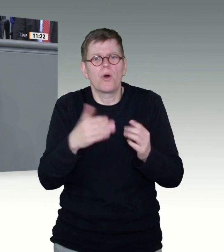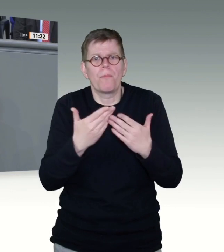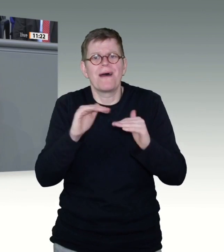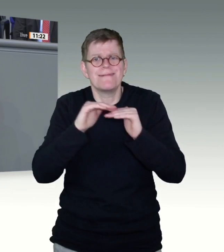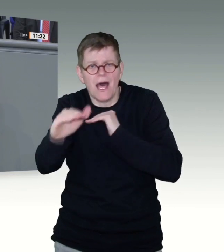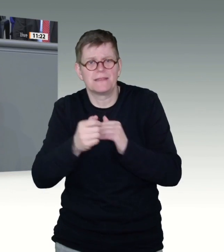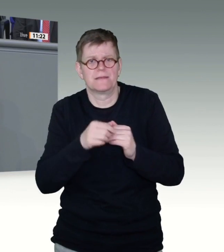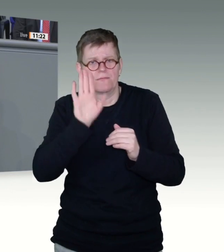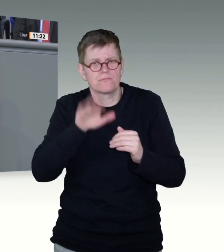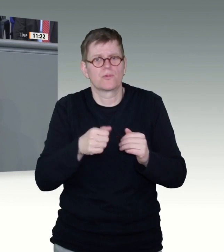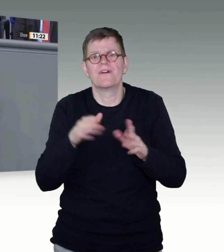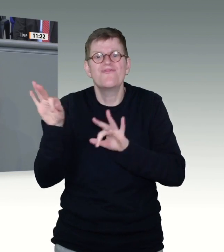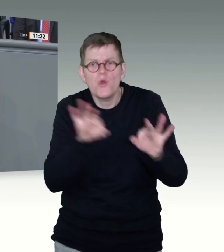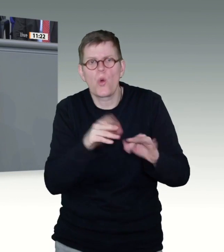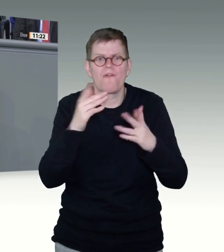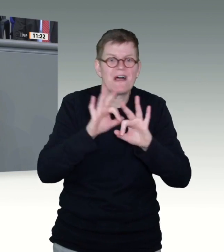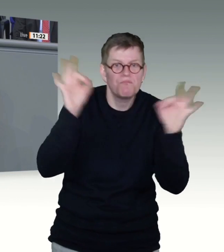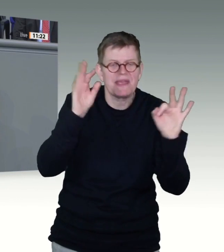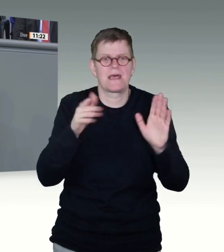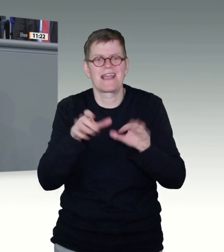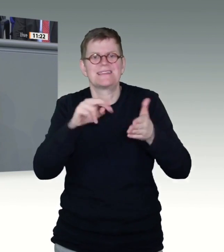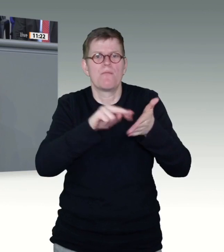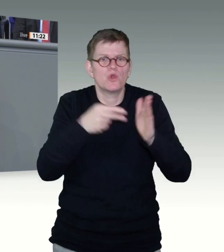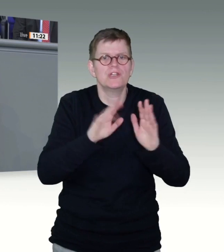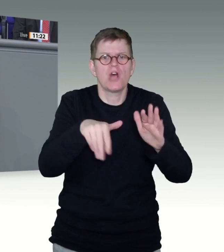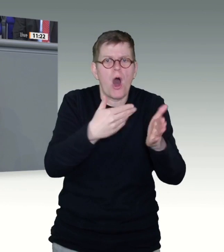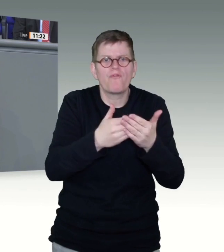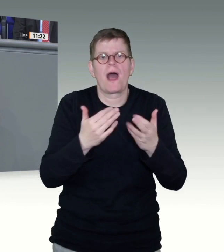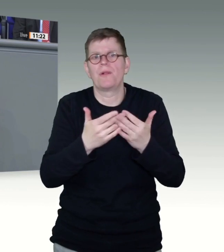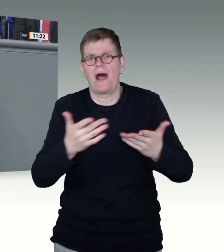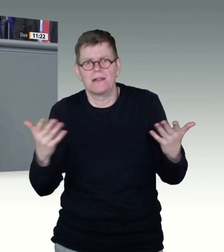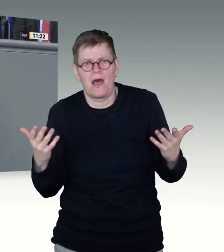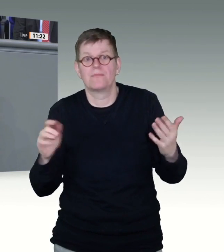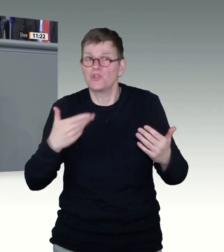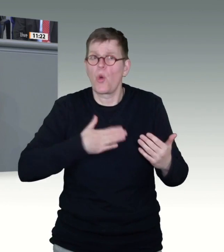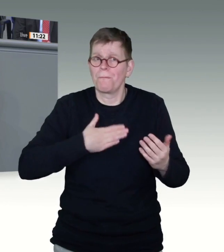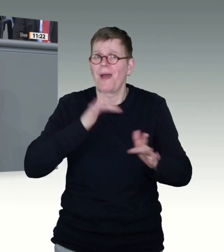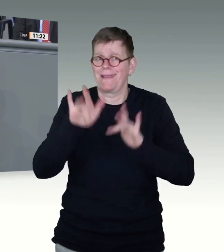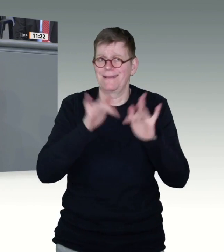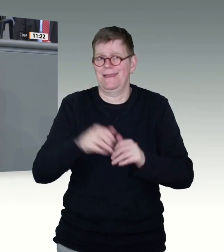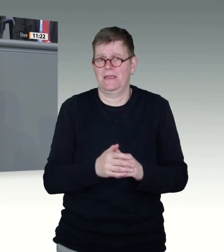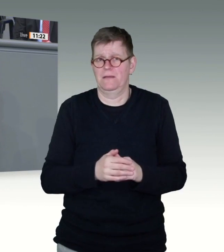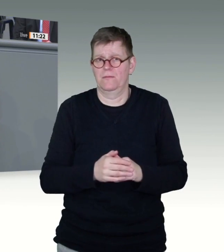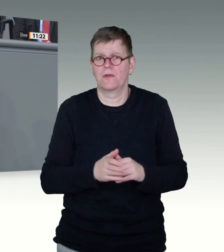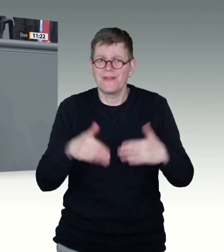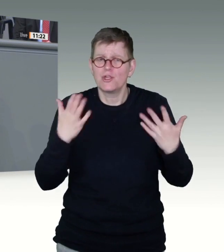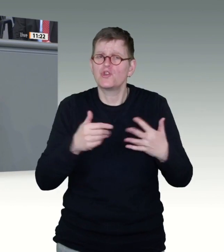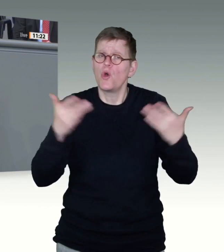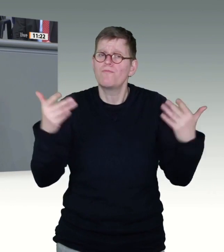Frau Schmidtke, Sie haben gesagt, es läuft alles glatt. Das stimmt einfach nicht. Ein Beispiel aus einem